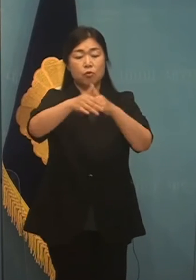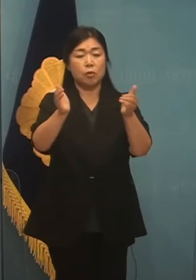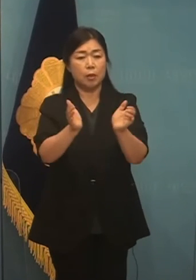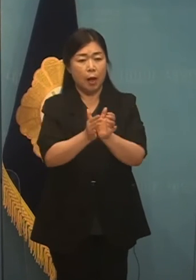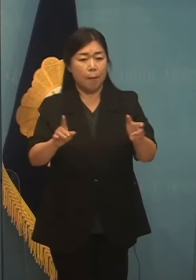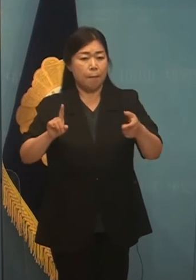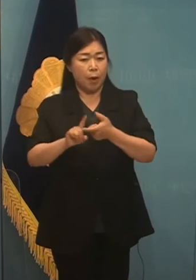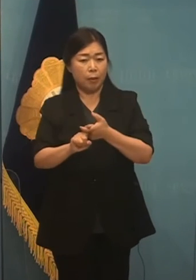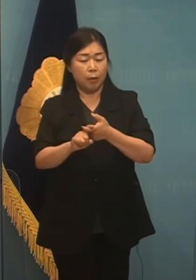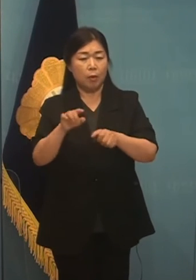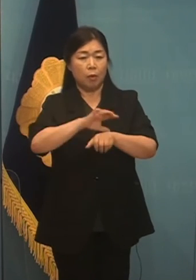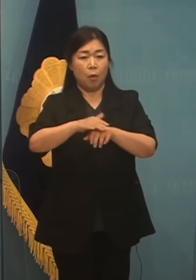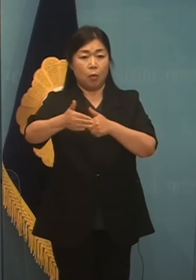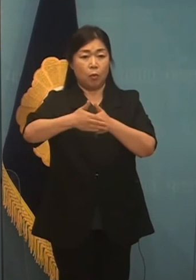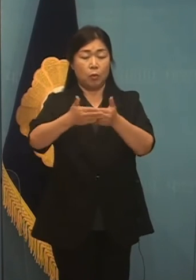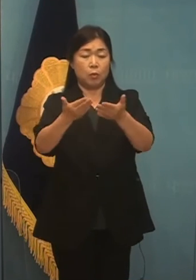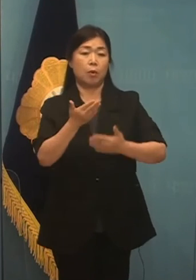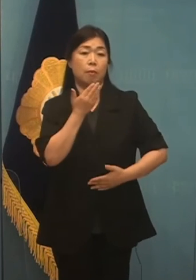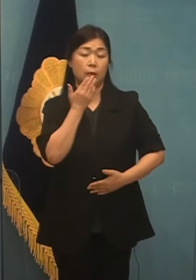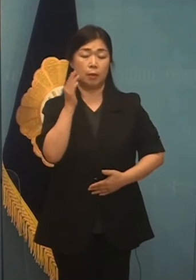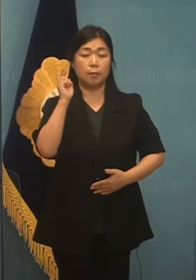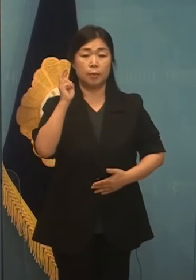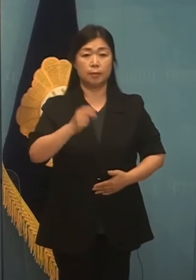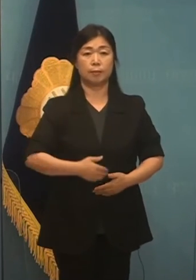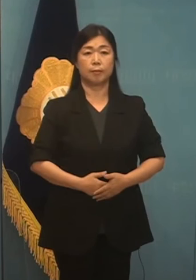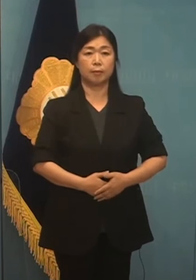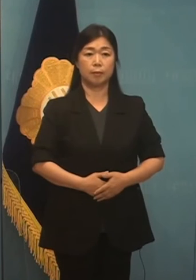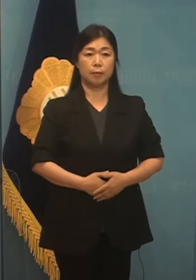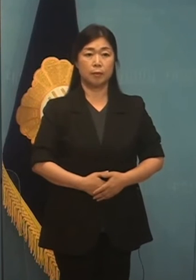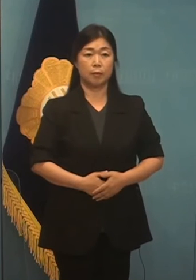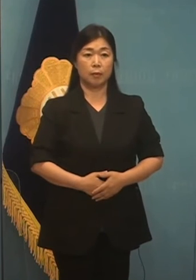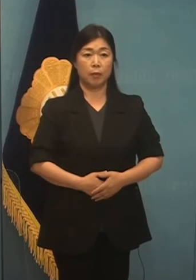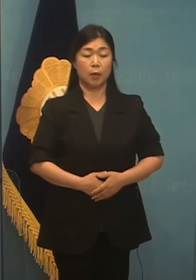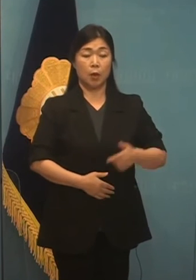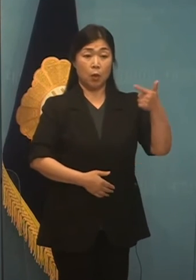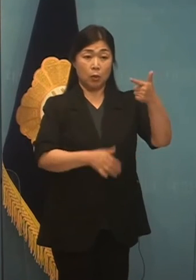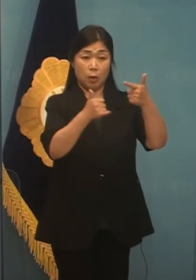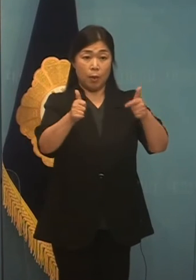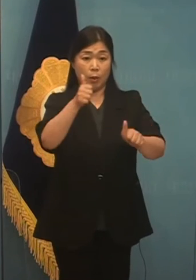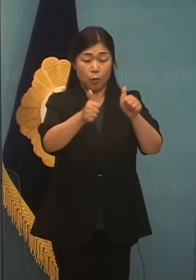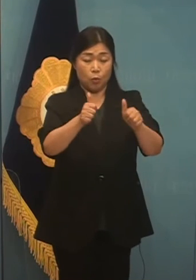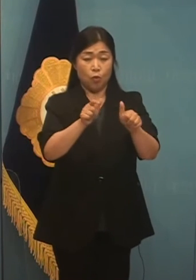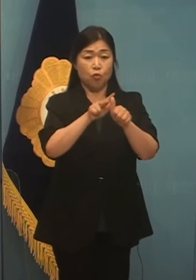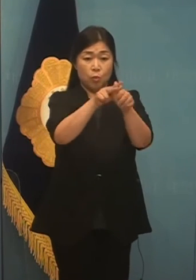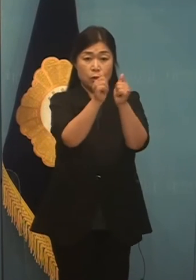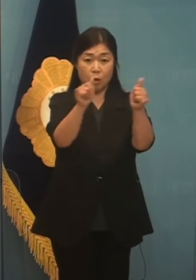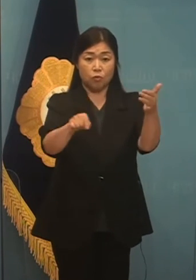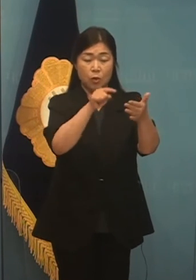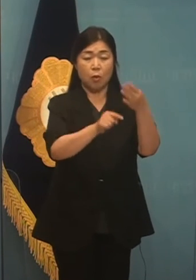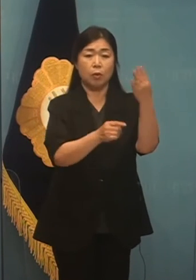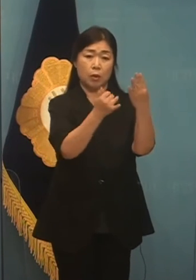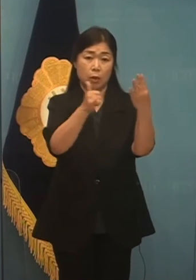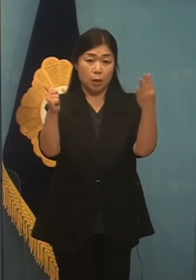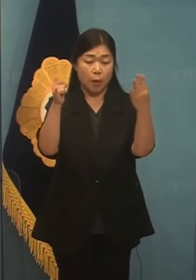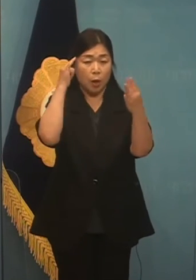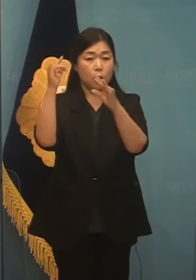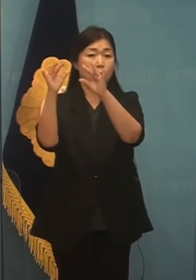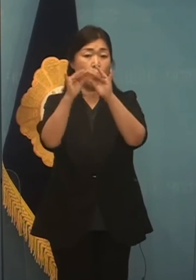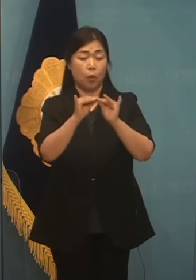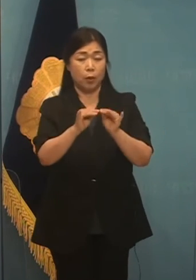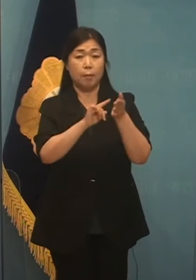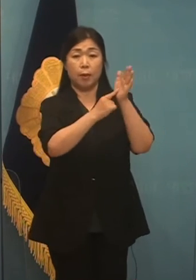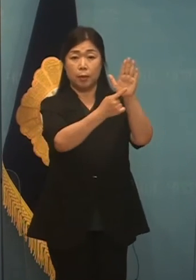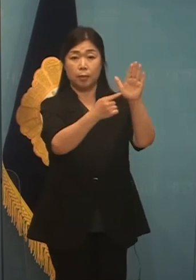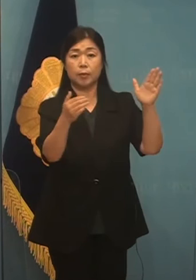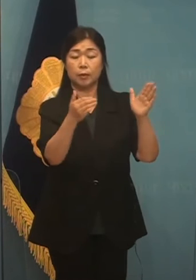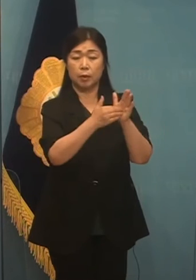만드는 지름길이 되기라 확신합니다. 6명의 경선 후보 중 4명의 후보가 독립 인사를